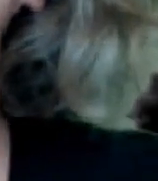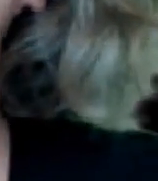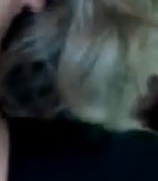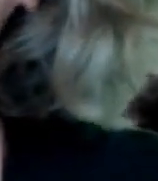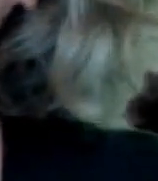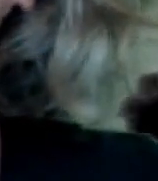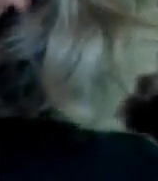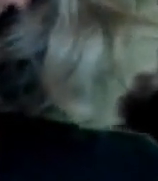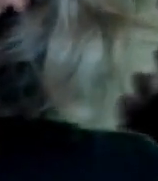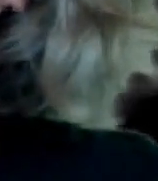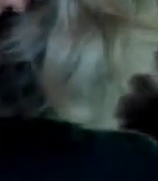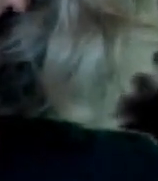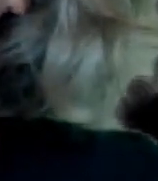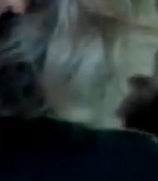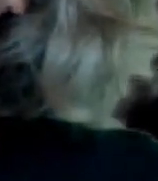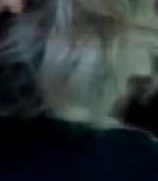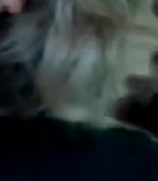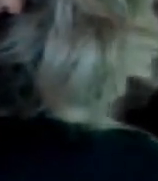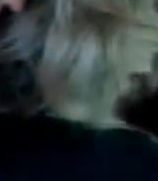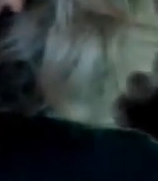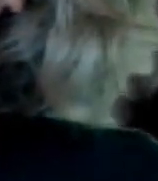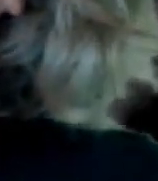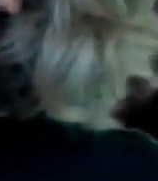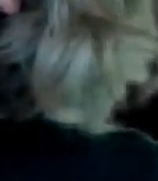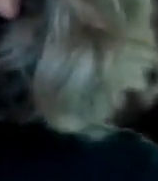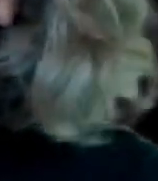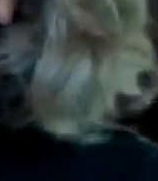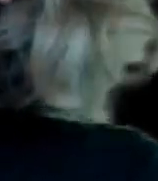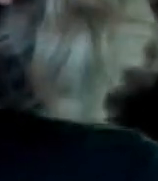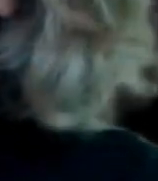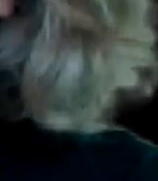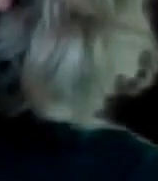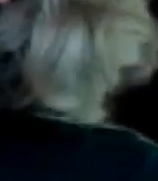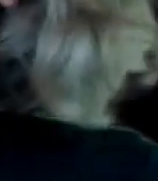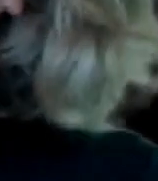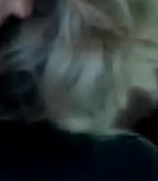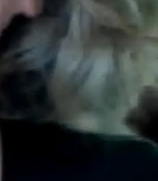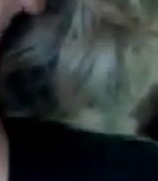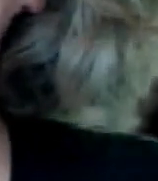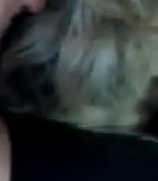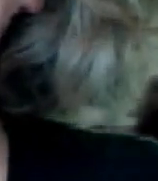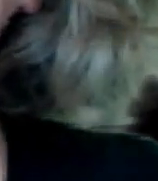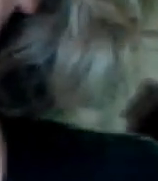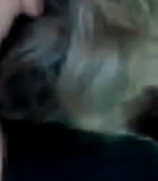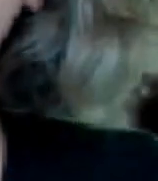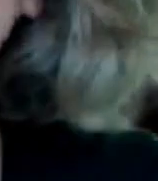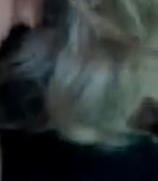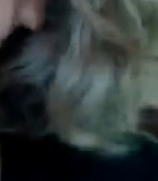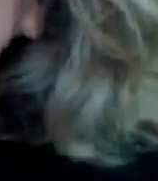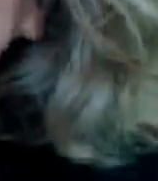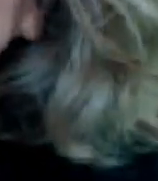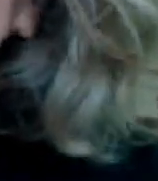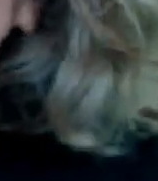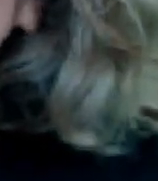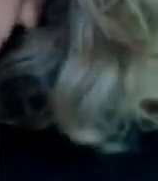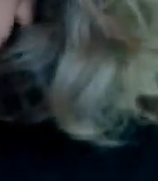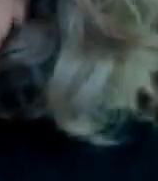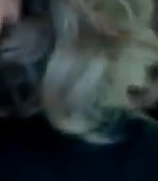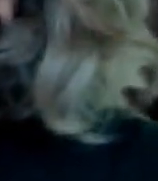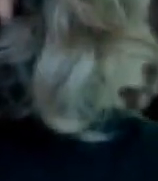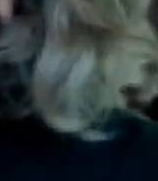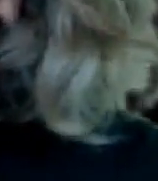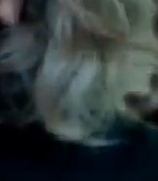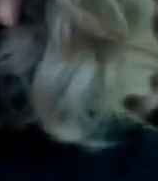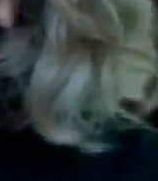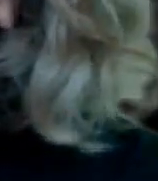Estén veremos Lo que pasó Con mi caso Ok Pues ahí ya veremos Y tú nos dirás también De acuerdo